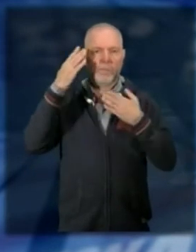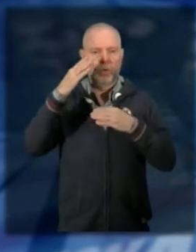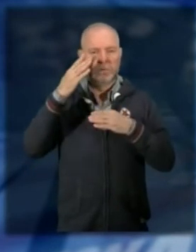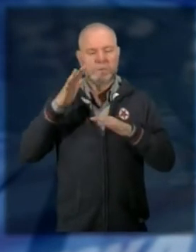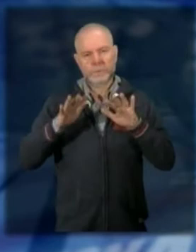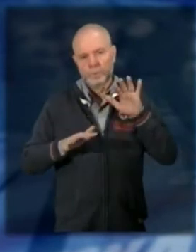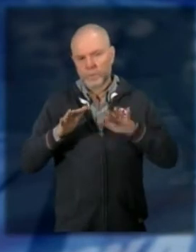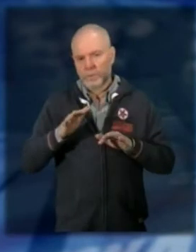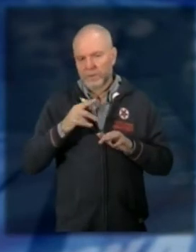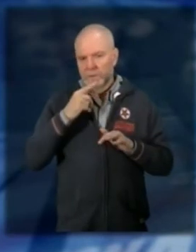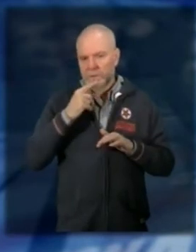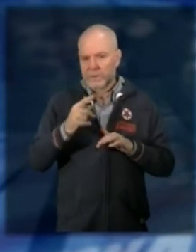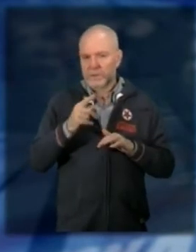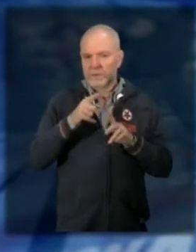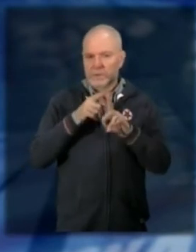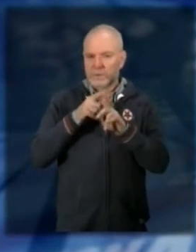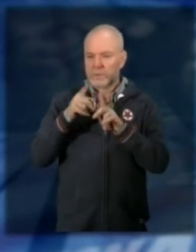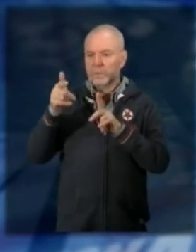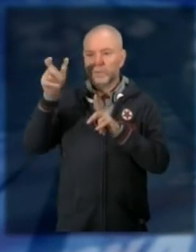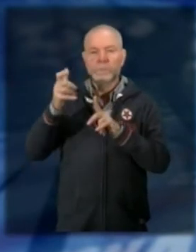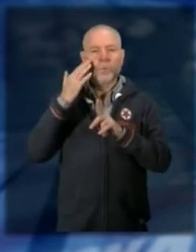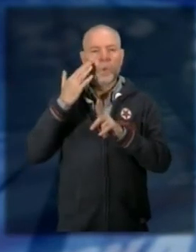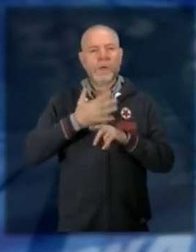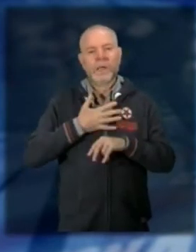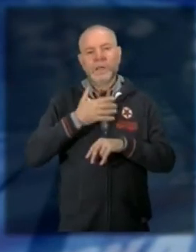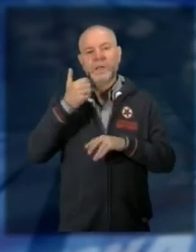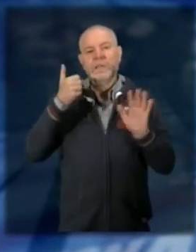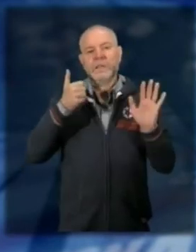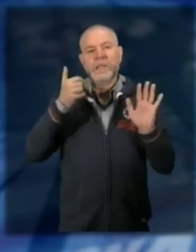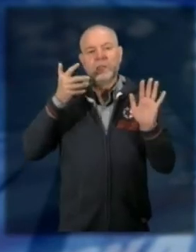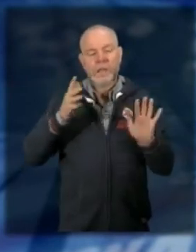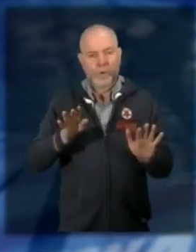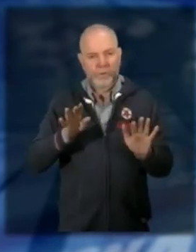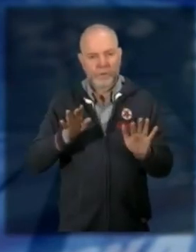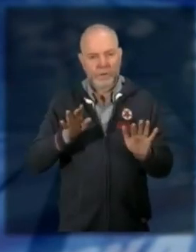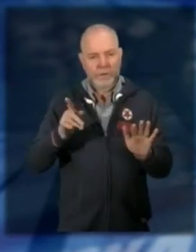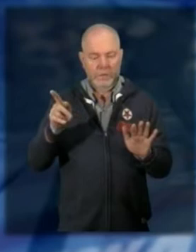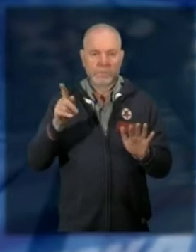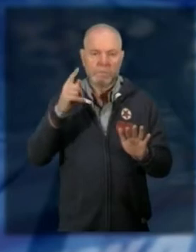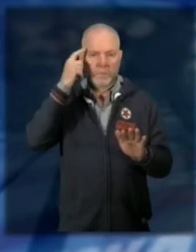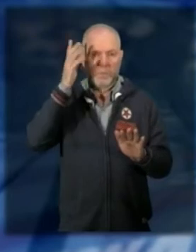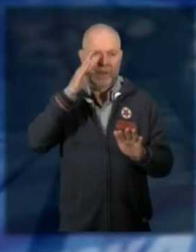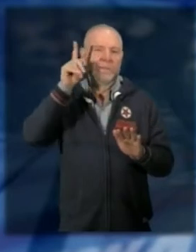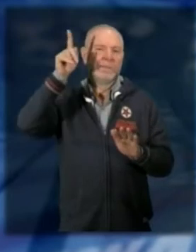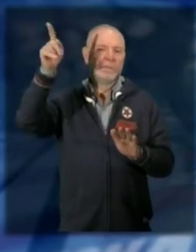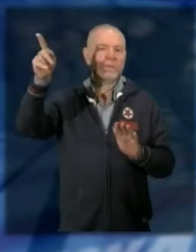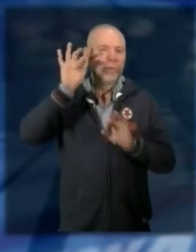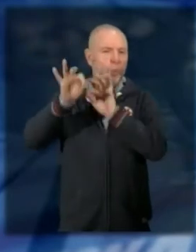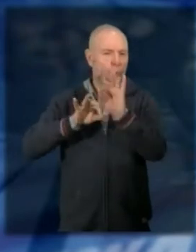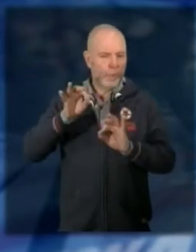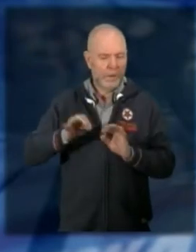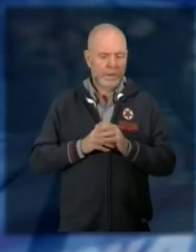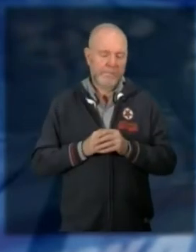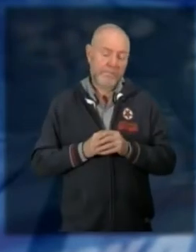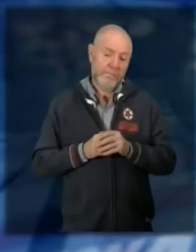capo Giuliano Ciraldo si sono indirizzati verso un 69enne verbanese già noto attualmente in cura al reparto di igiene mentale del Castelli